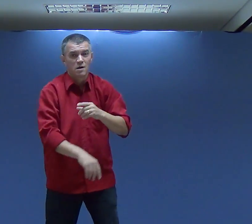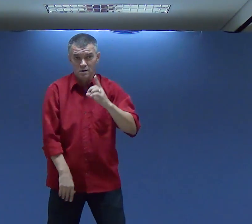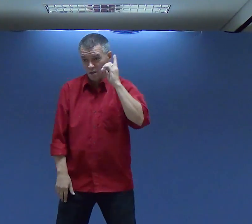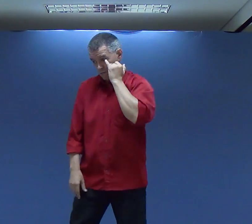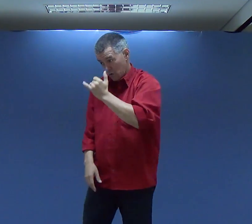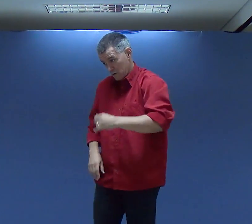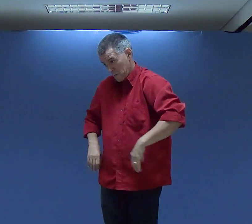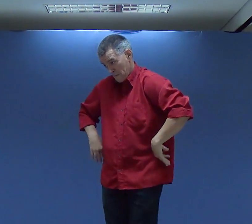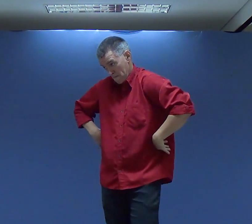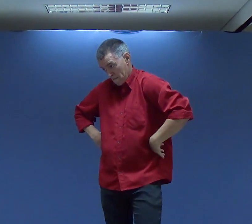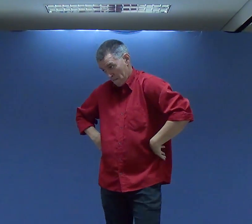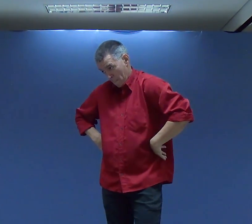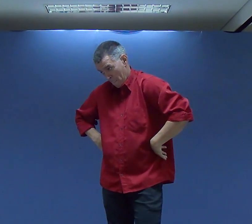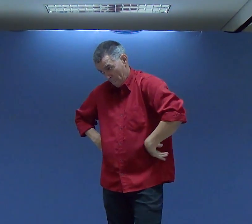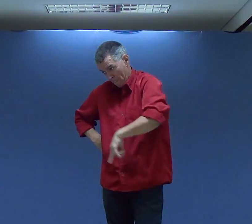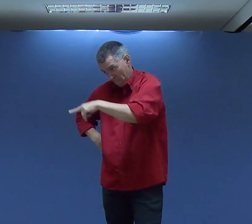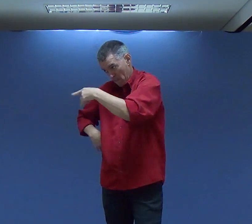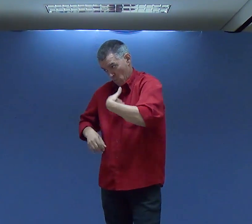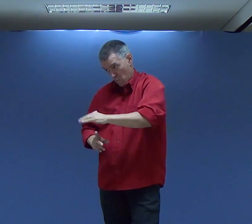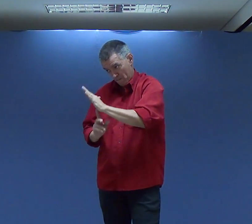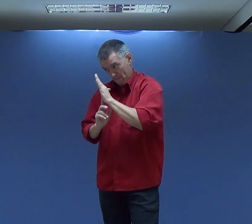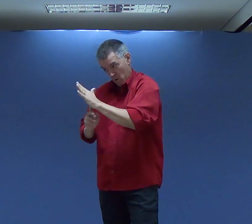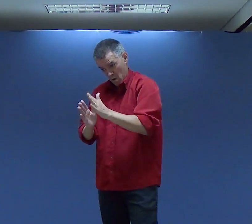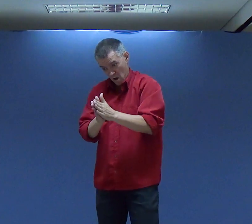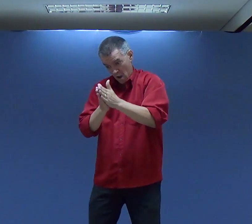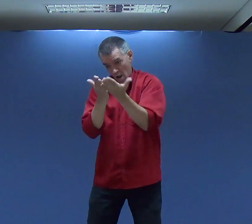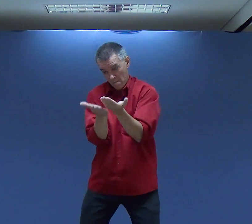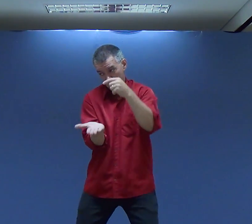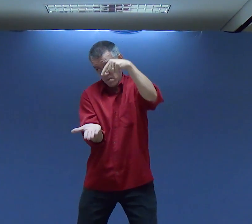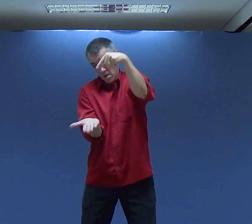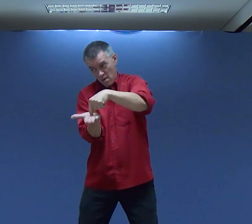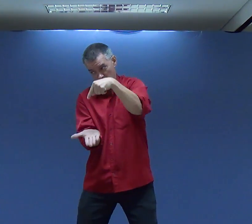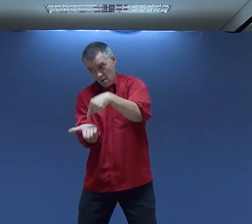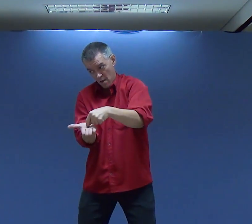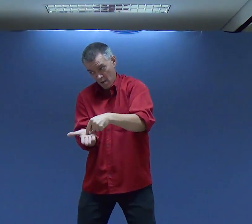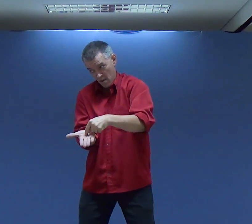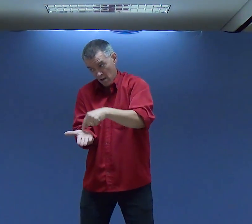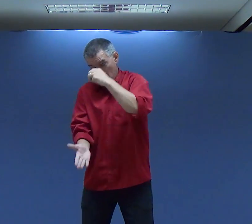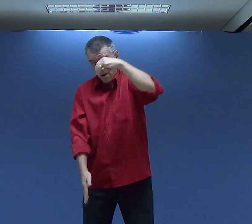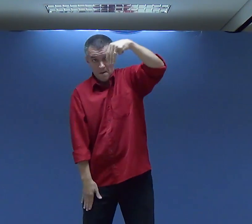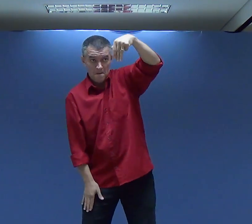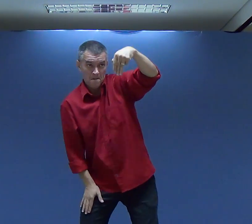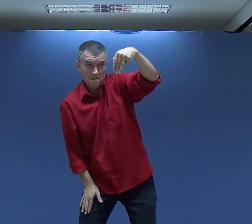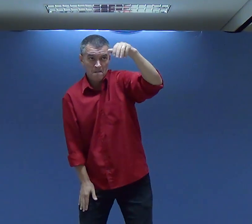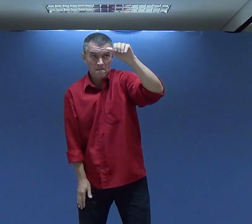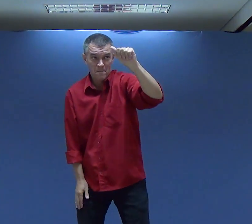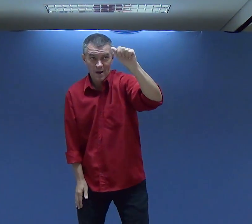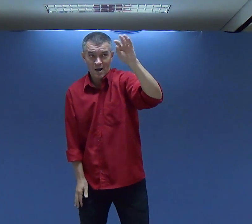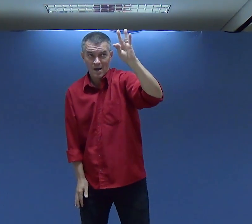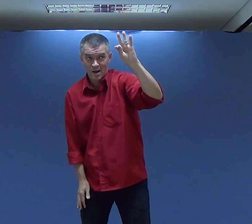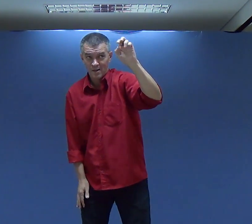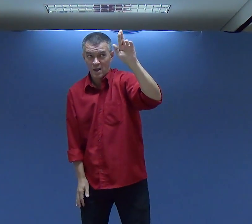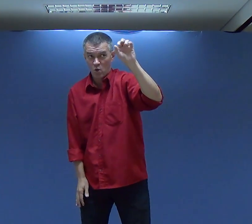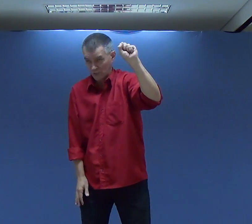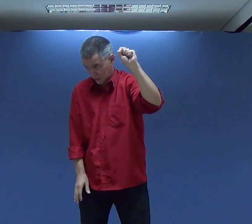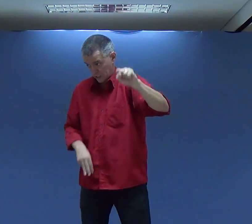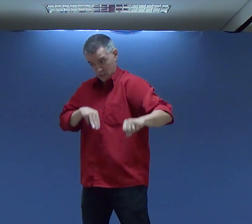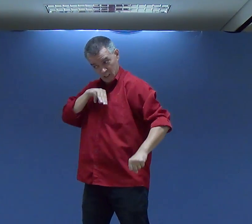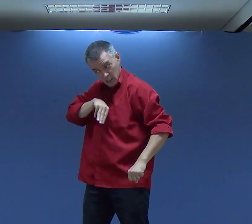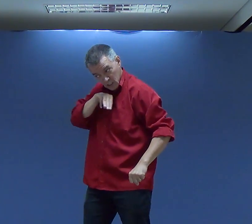falei Ok, isso significa o que é Deus diz Vou te mostrar na Bíblia Em